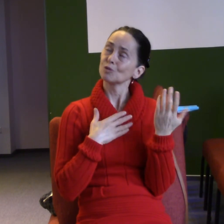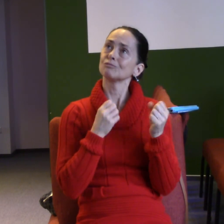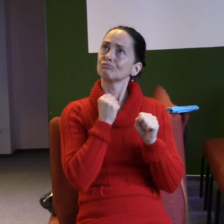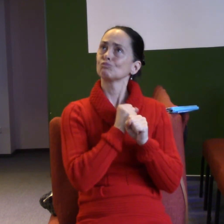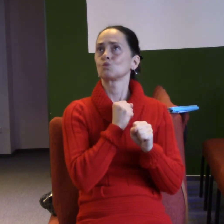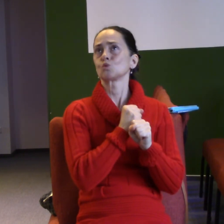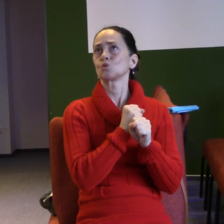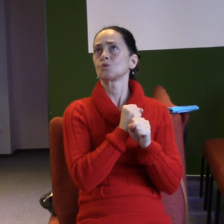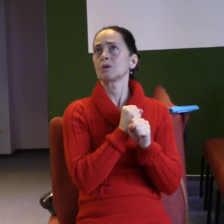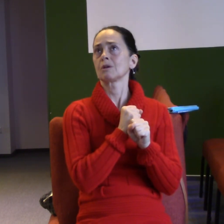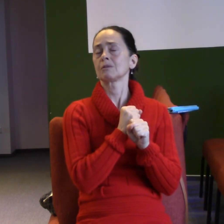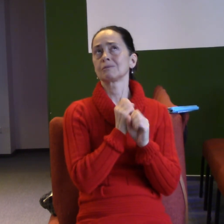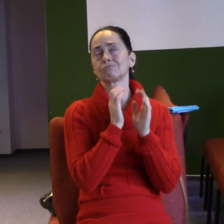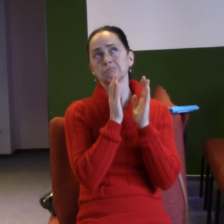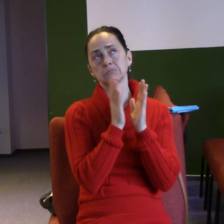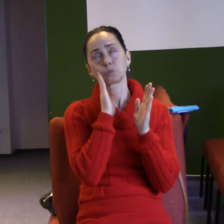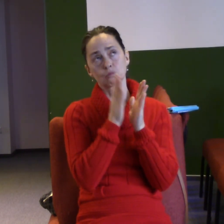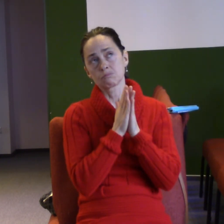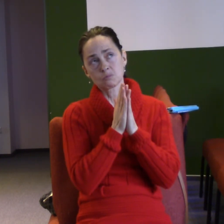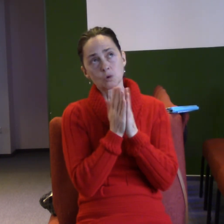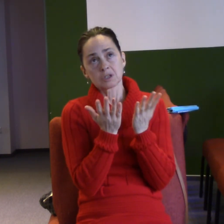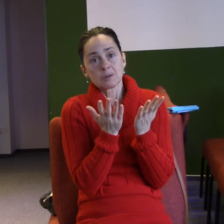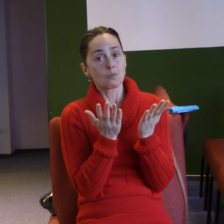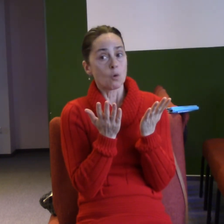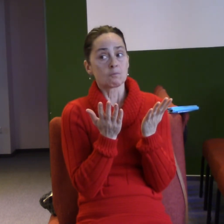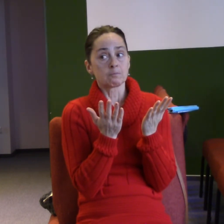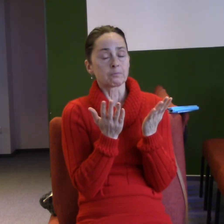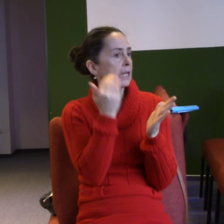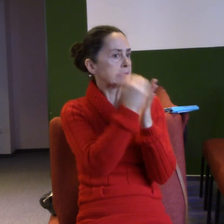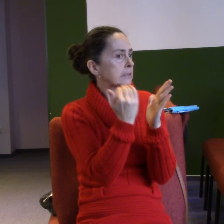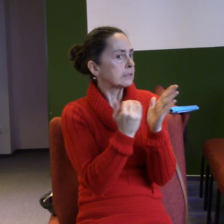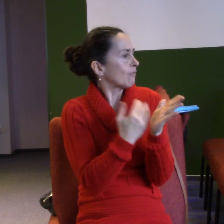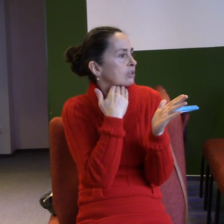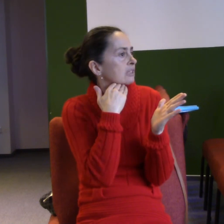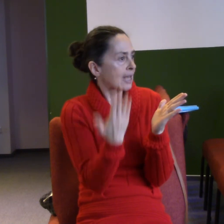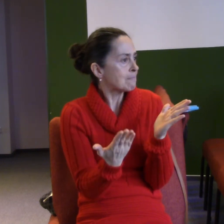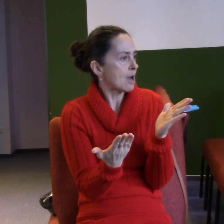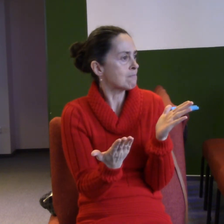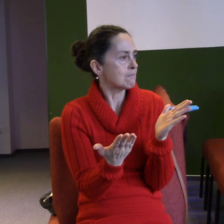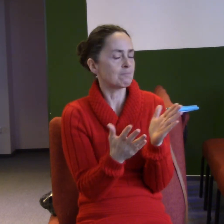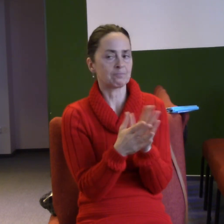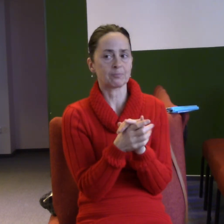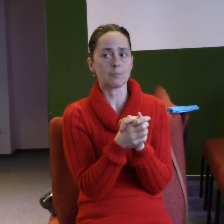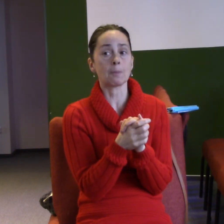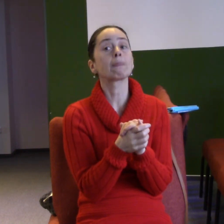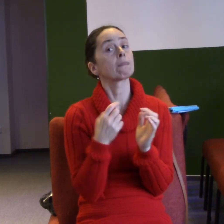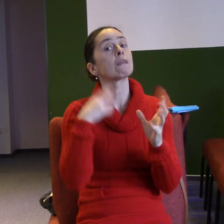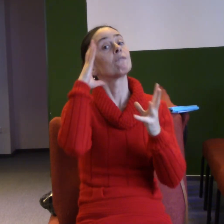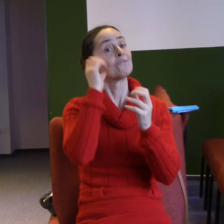modlit. Nechám to na vás. Já opravdu nechci tady dávat žádný návod, protože věřím, že radost duchu svatém,